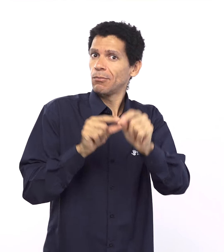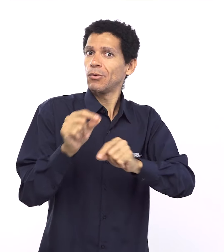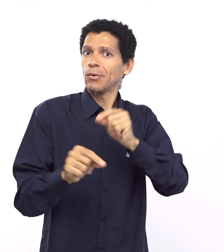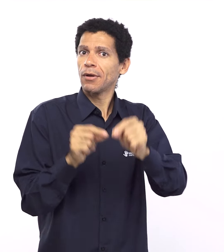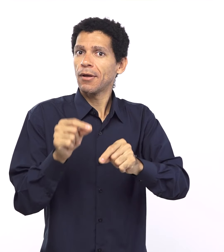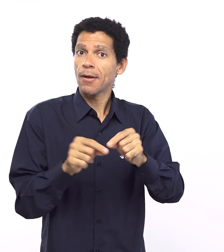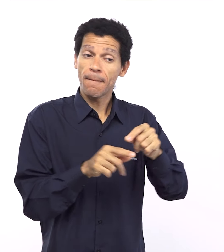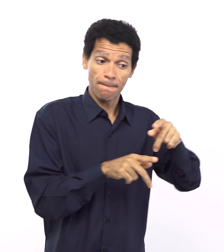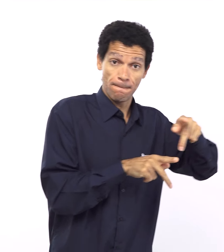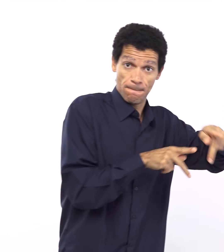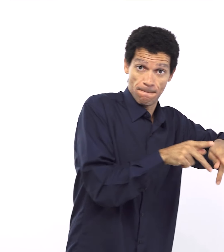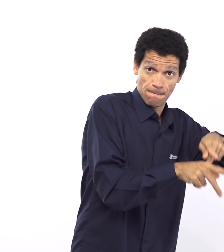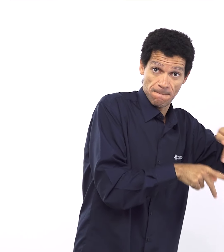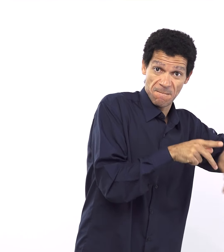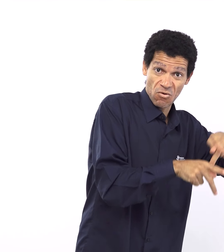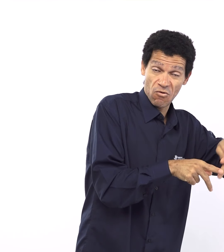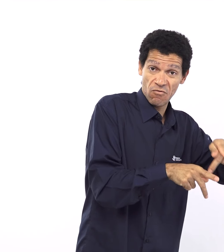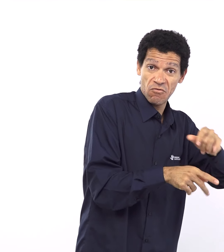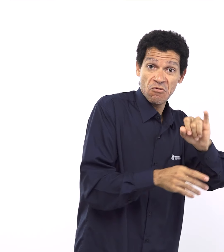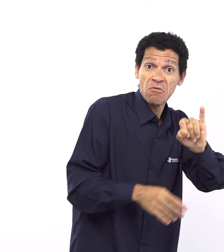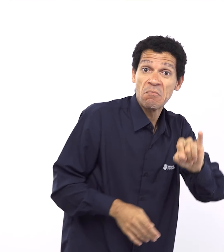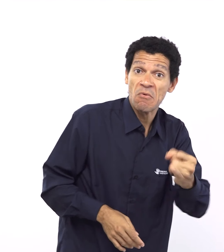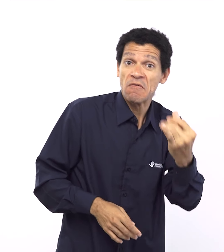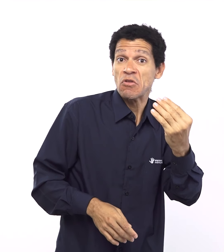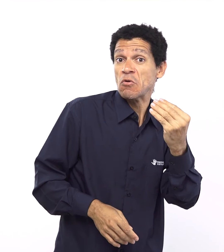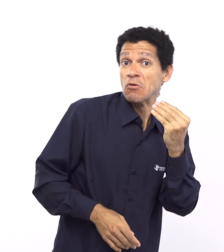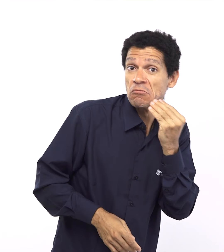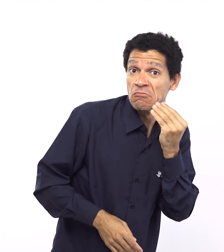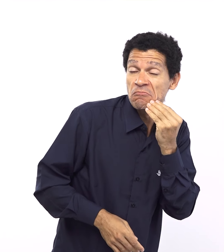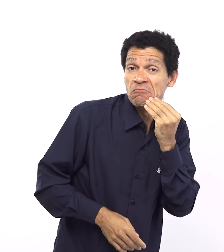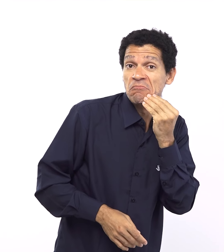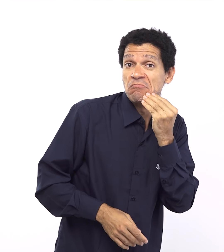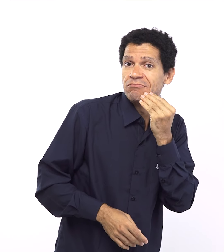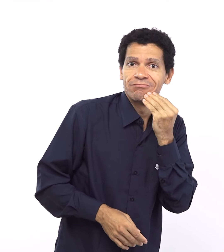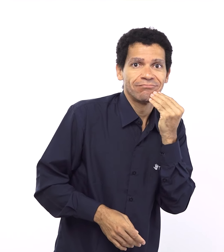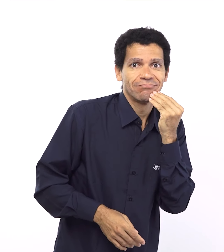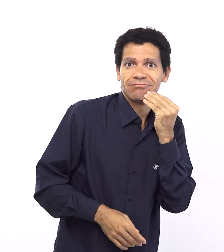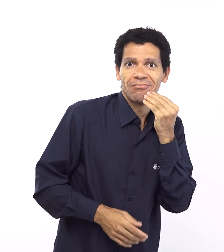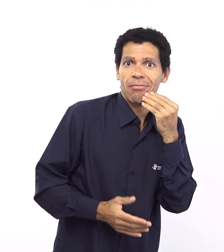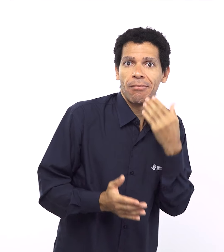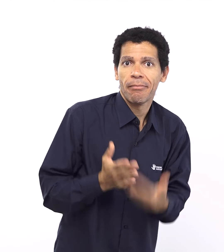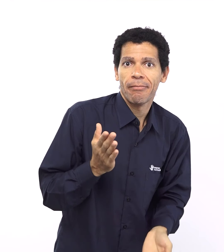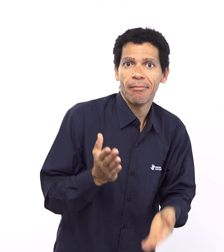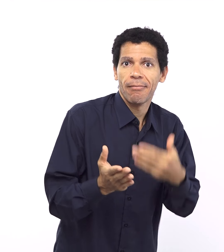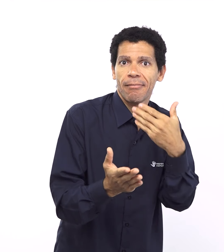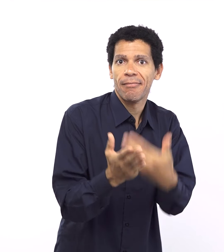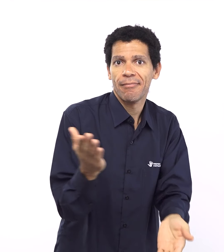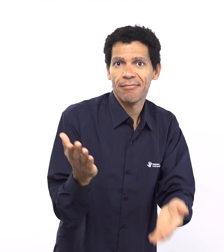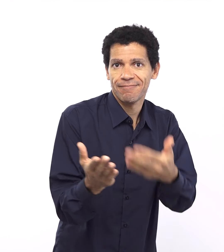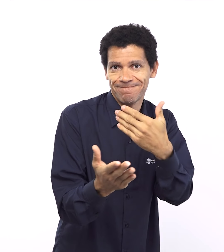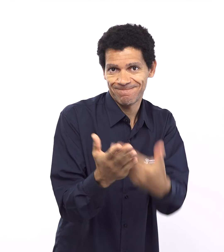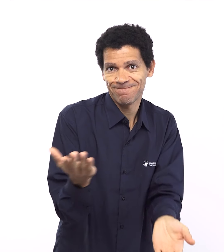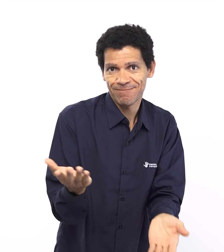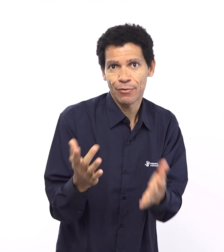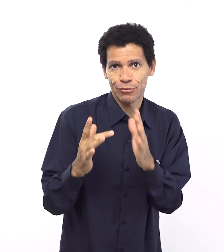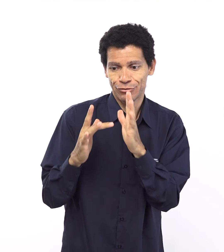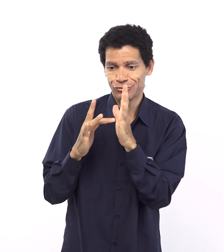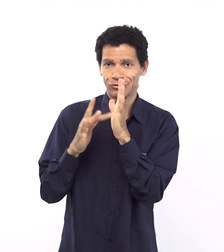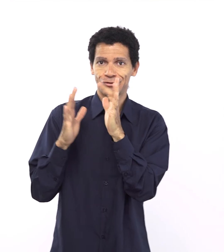e a gente vê que quando Jesus veio Israel estava ali né dominado por por Roma e tal e finalmente o povo é espalhado e agora os